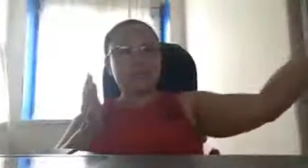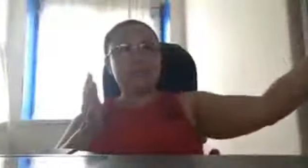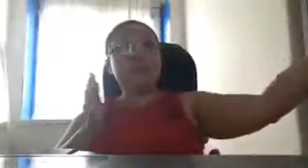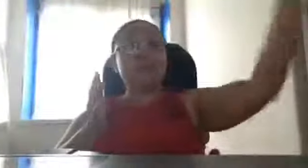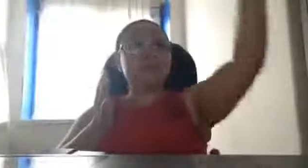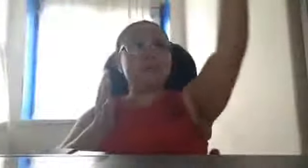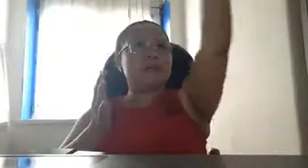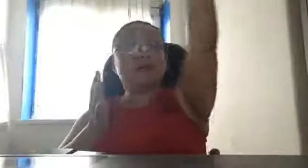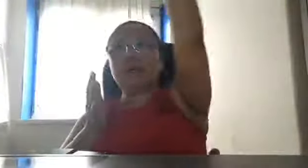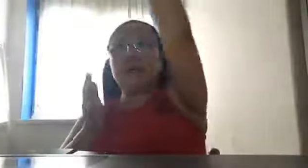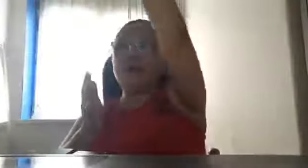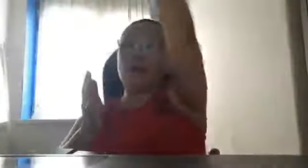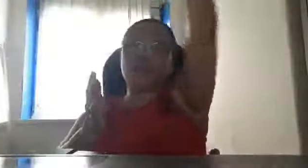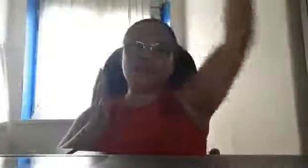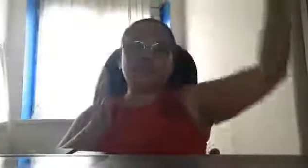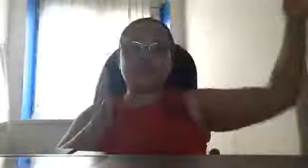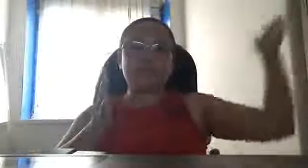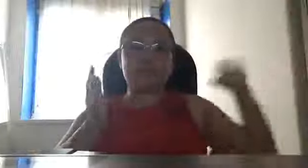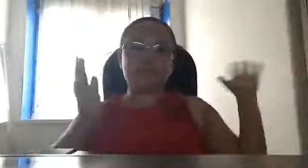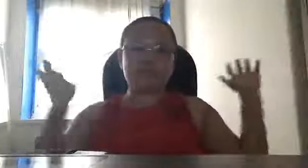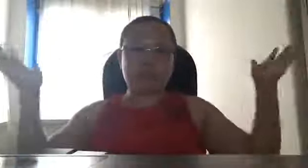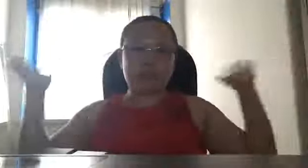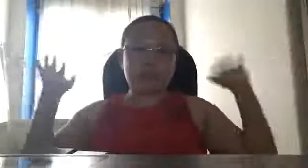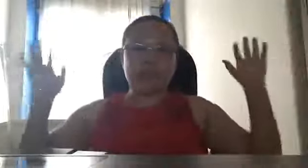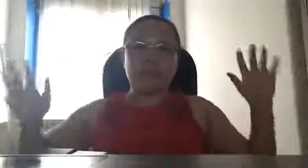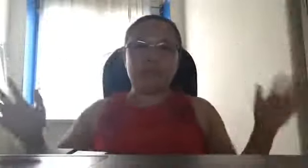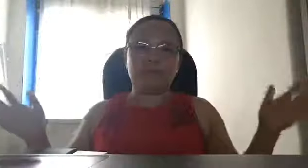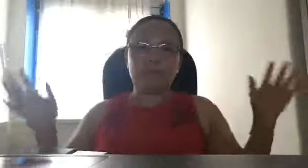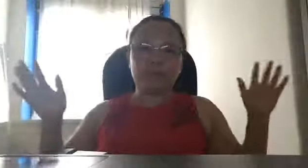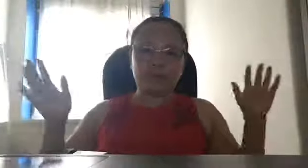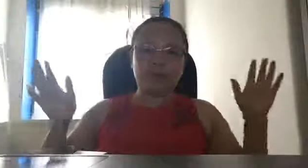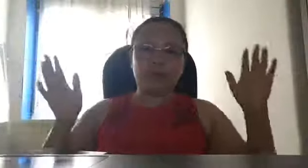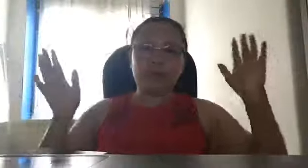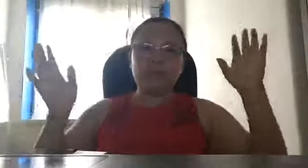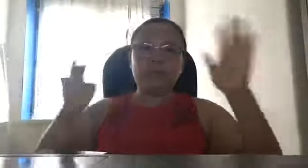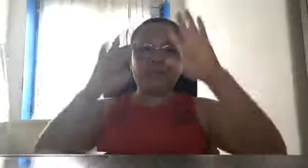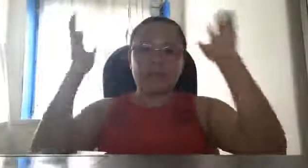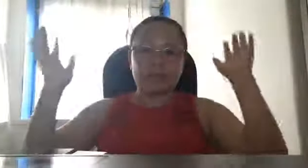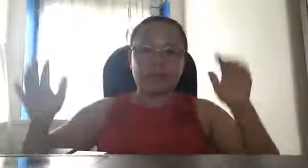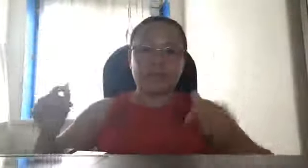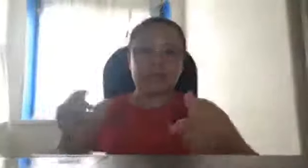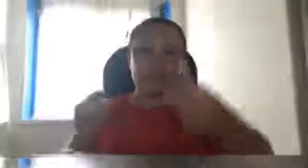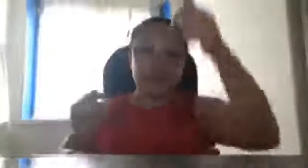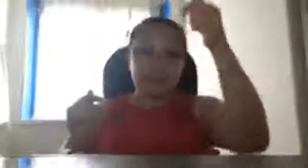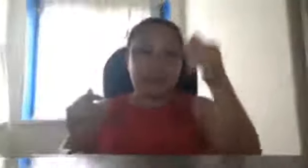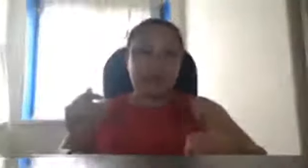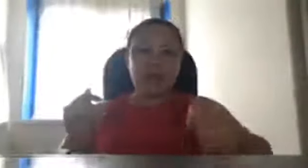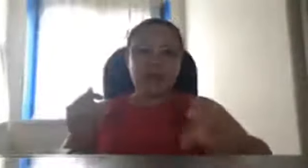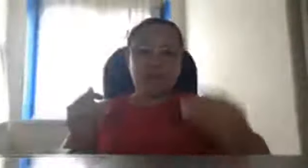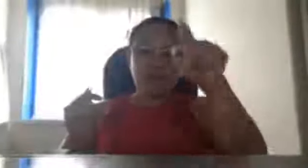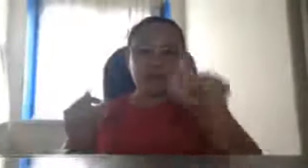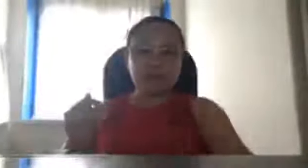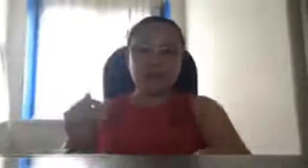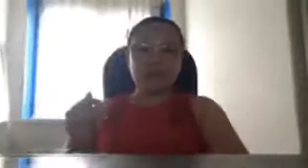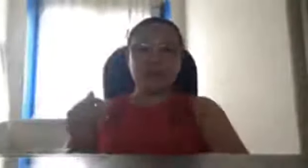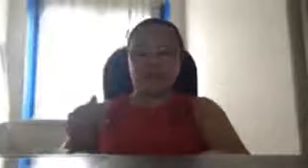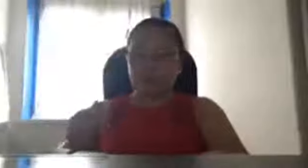US nasa outer space kung saan lupalop ng mundo ng universe ang magpupusbuton